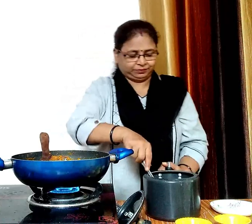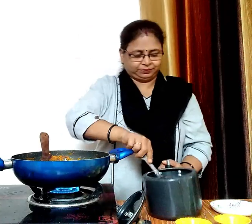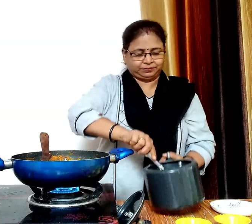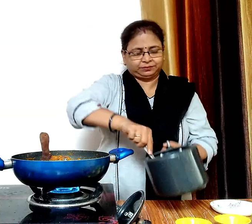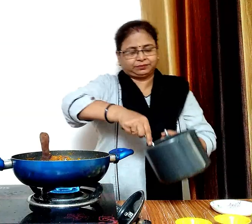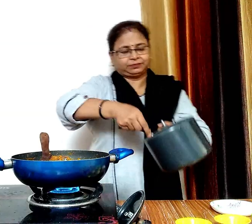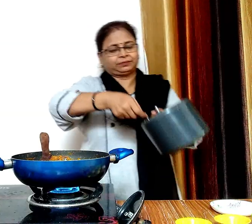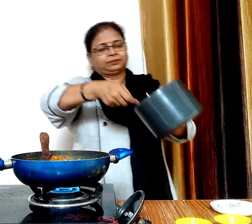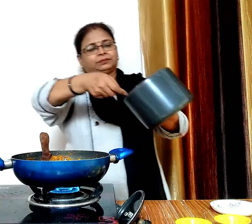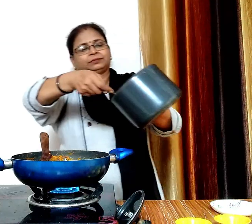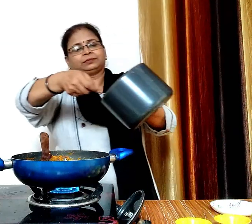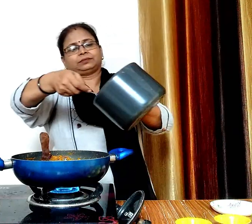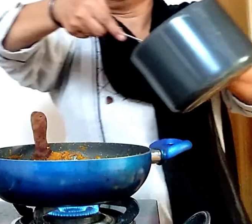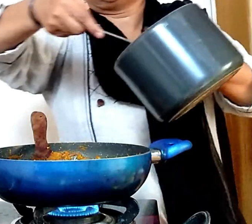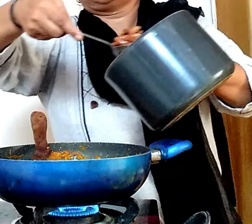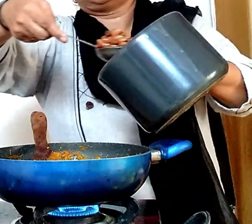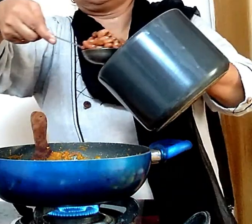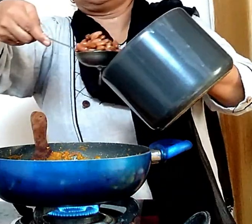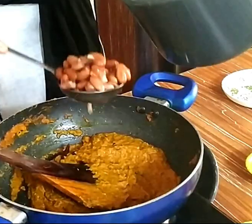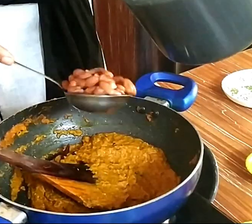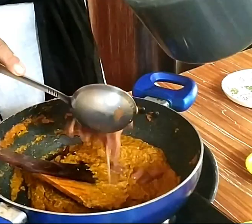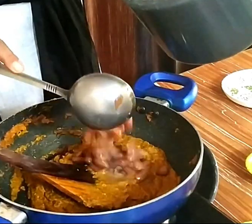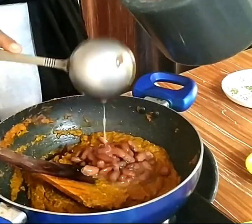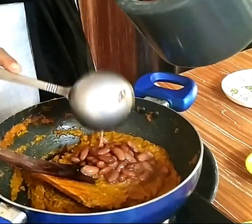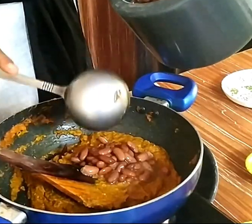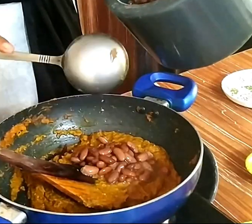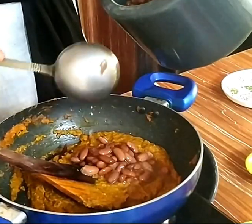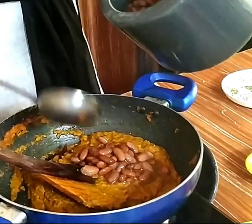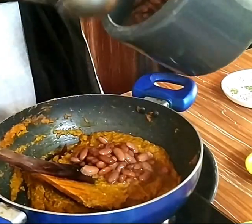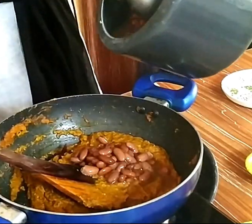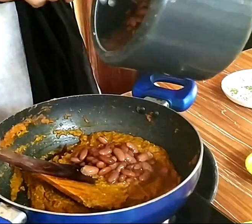देते और पक्षे देते अब राजमा को कड़ाई में डाल देंगे